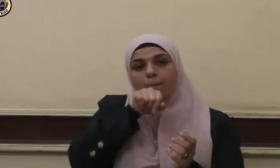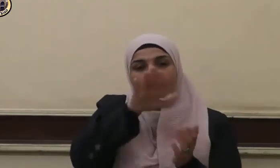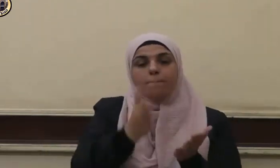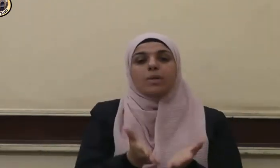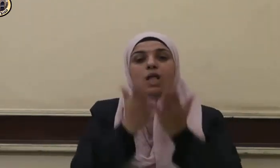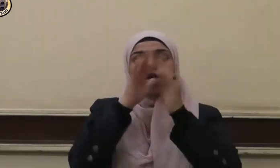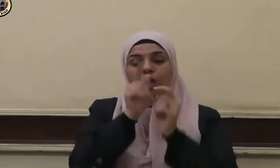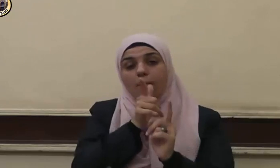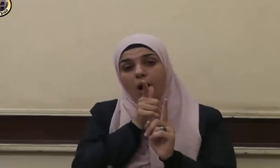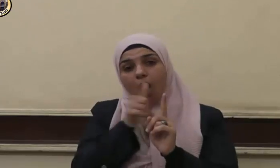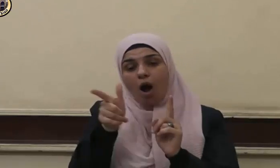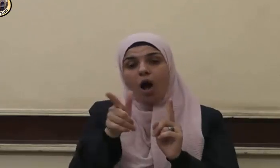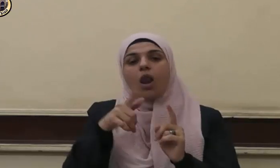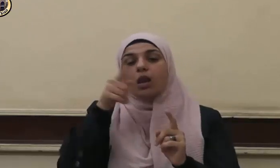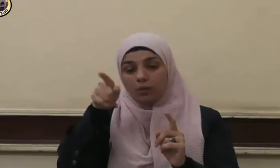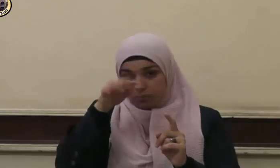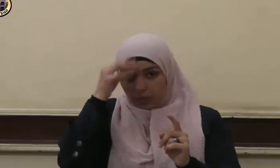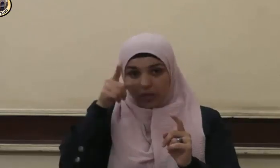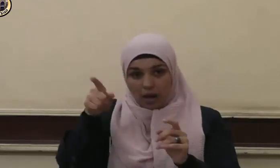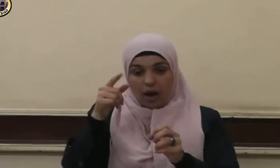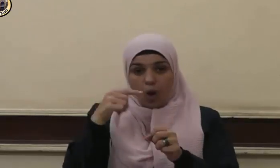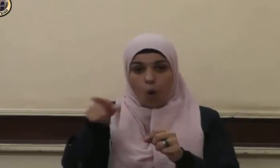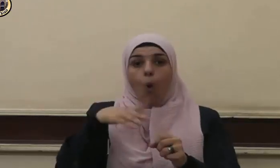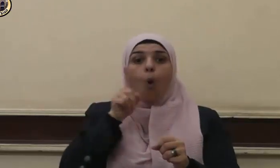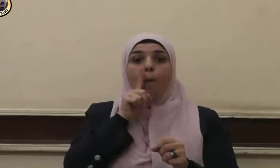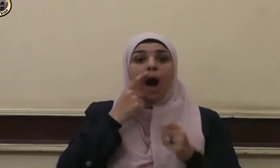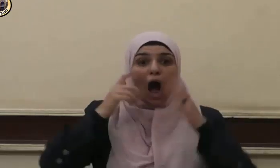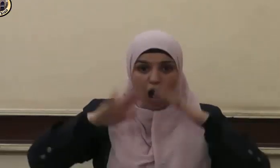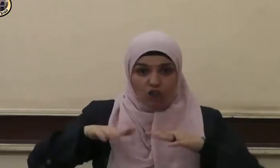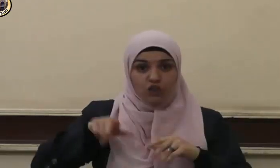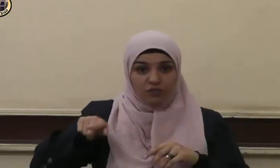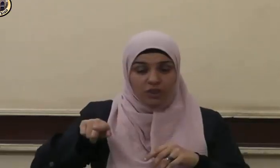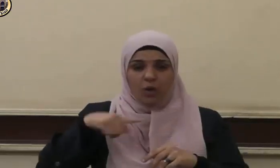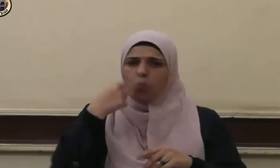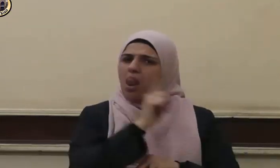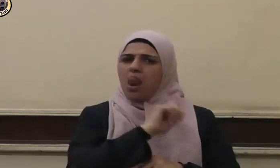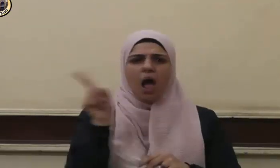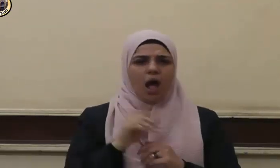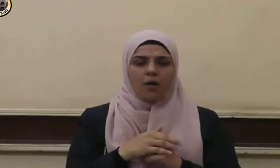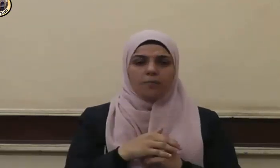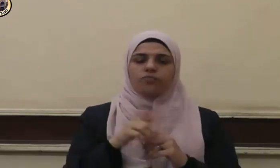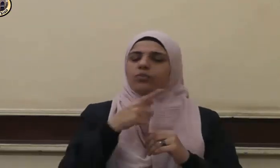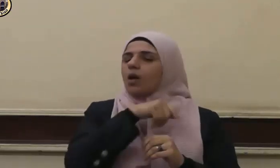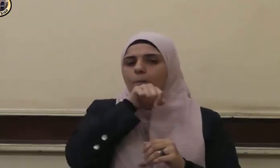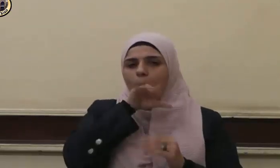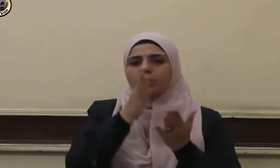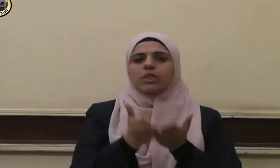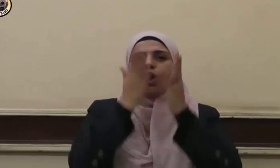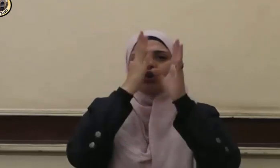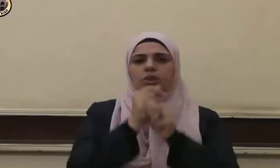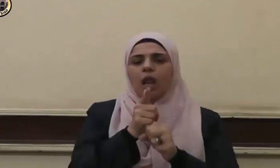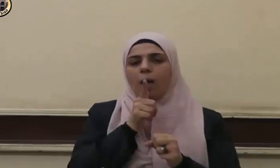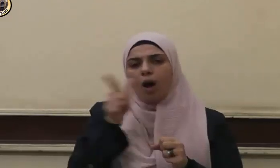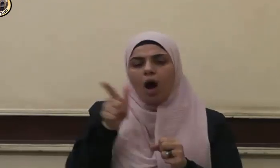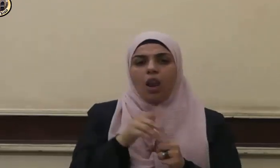الله عليه وسلم هل لك من أم قال لا قال صلى الله عليه